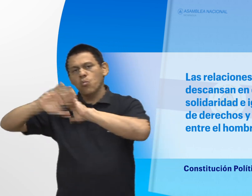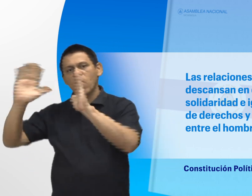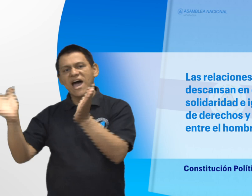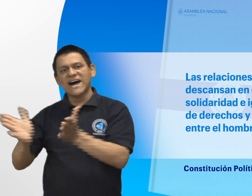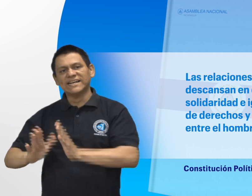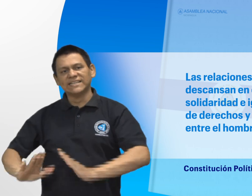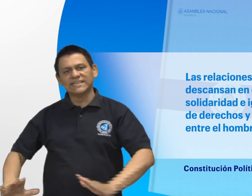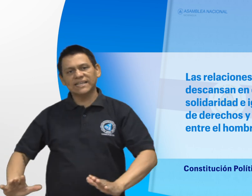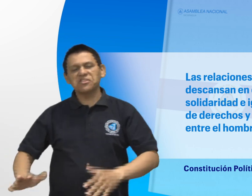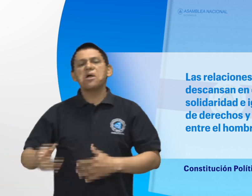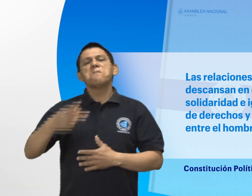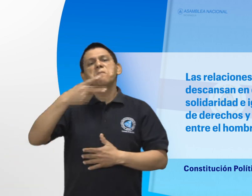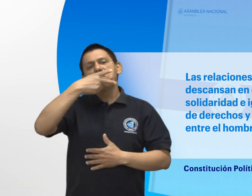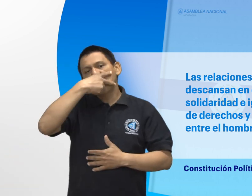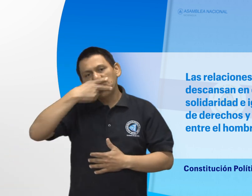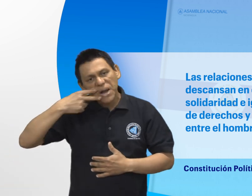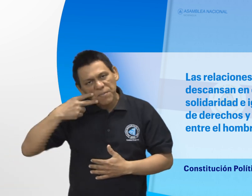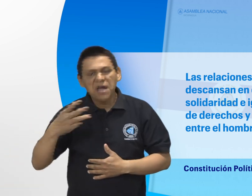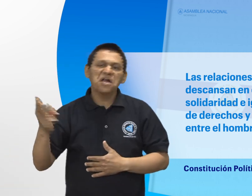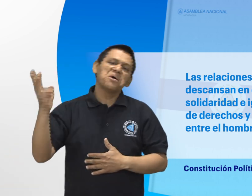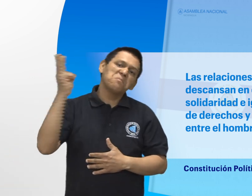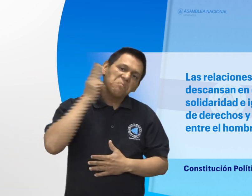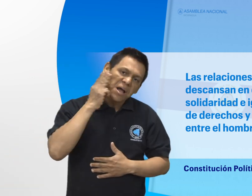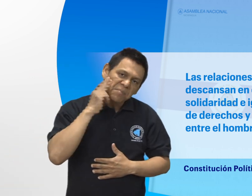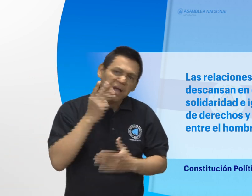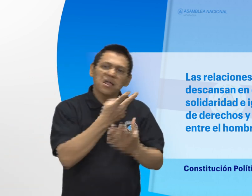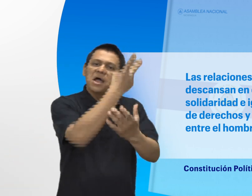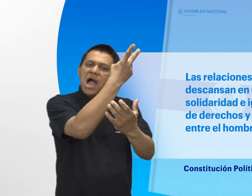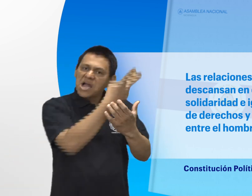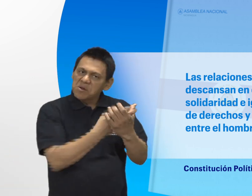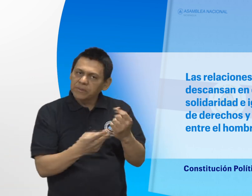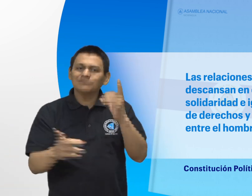derechos y responsabilidades entre el hombre y la mujer.